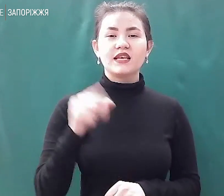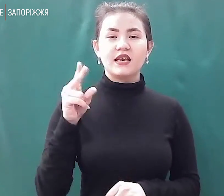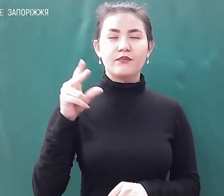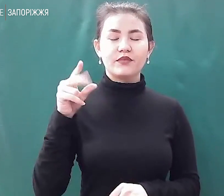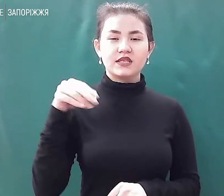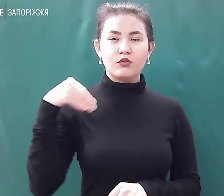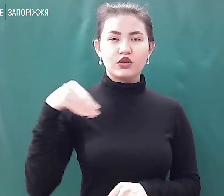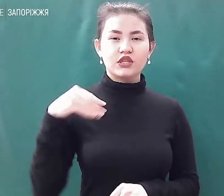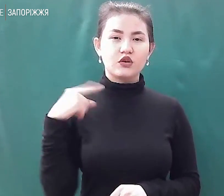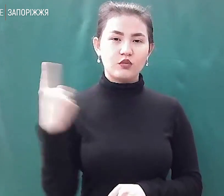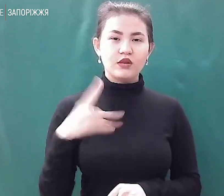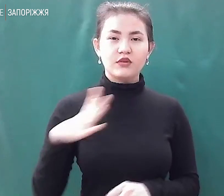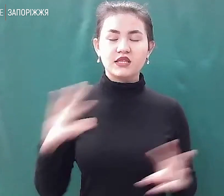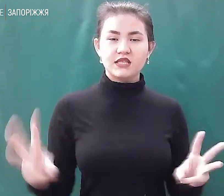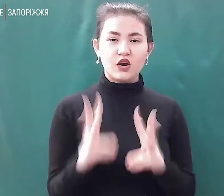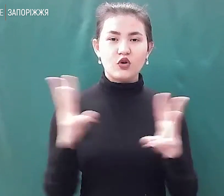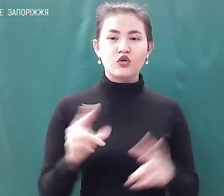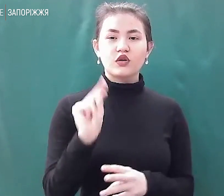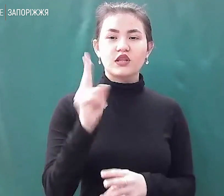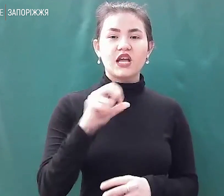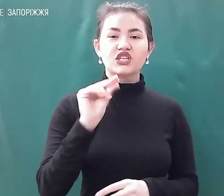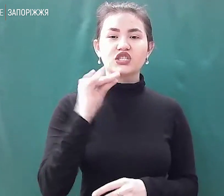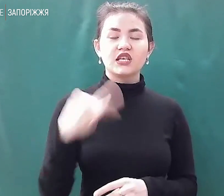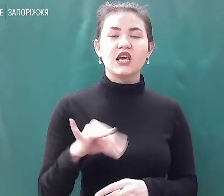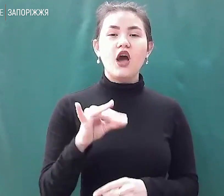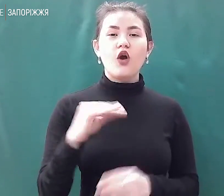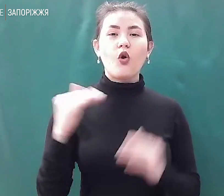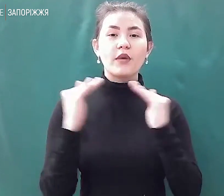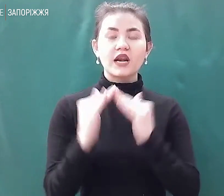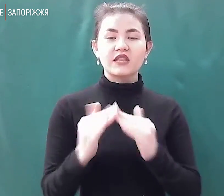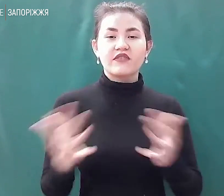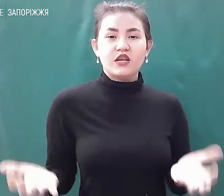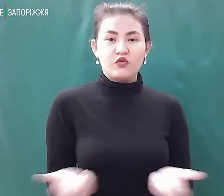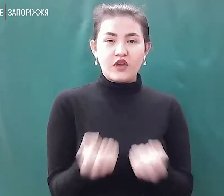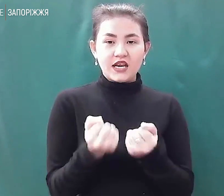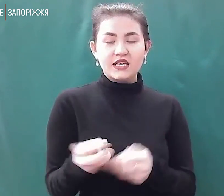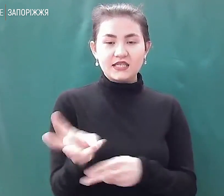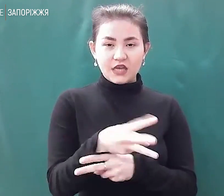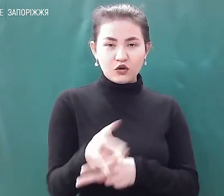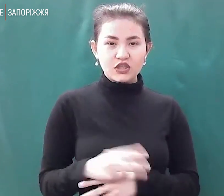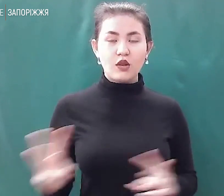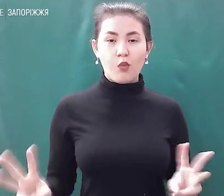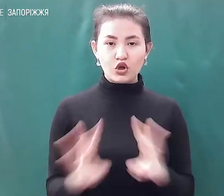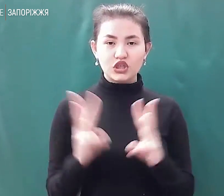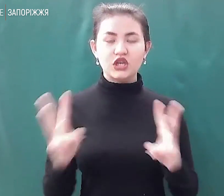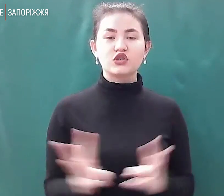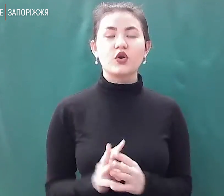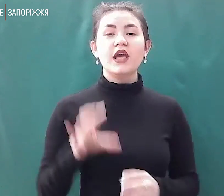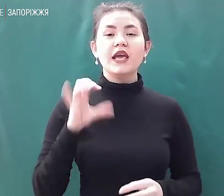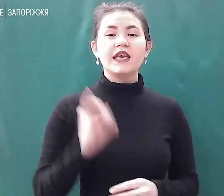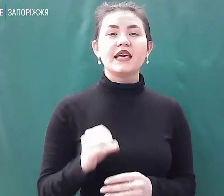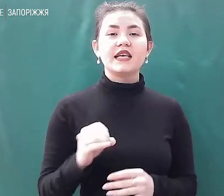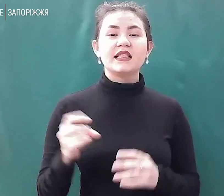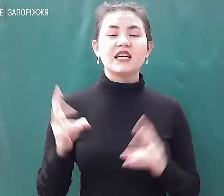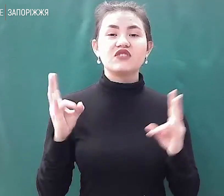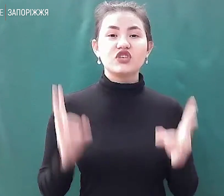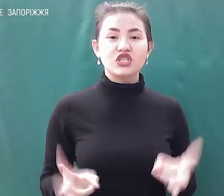загорання дачного кооперативу. Рятувальники загасили пожежу. Також надзвичайники організували підвіз